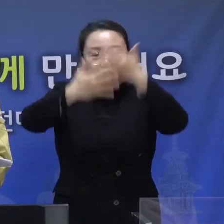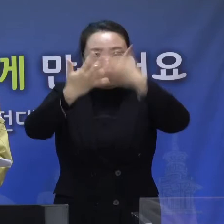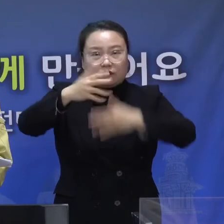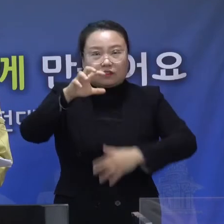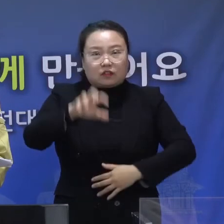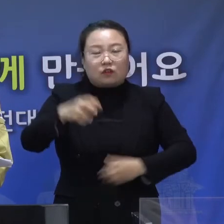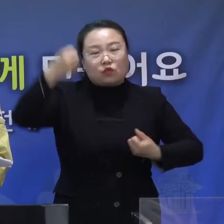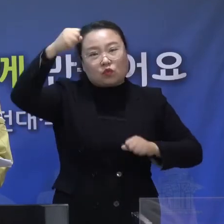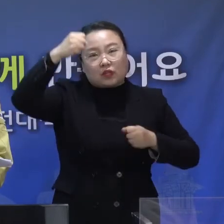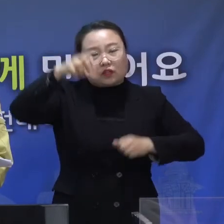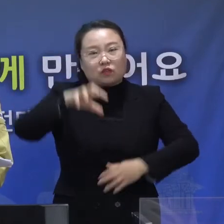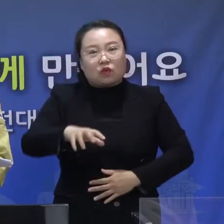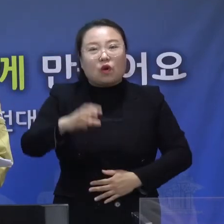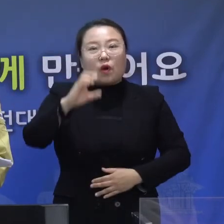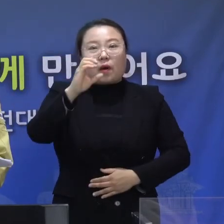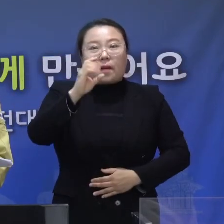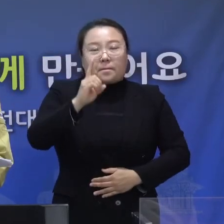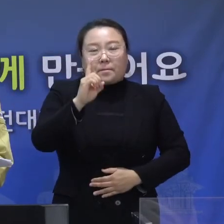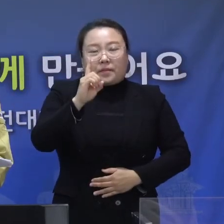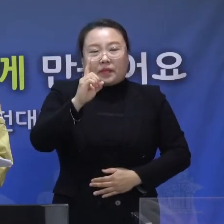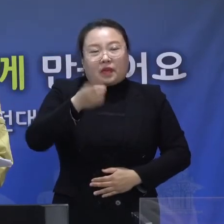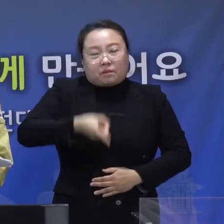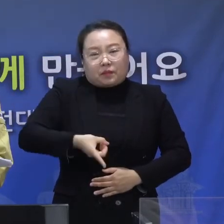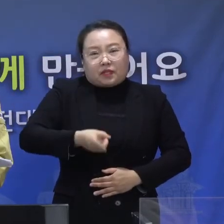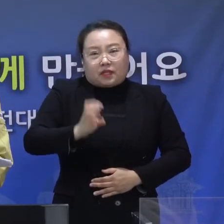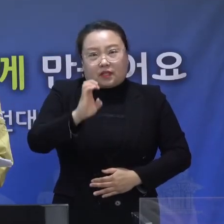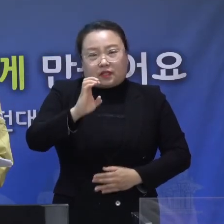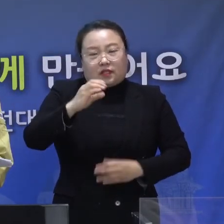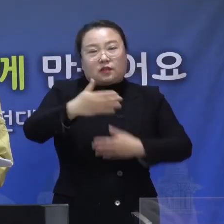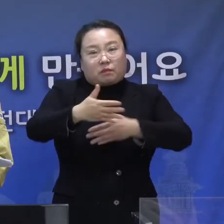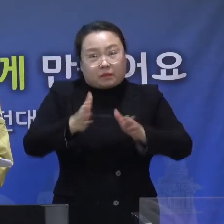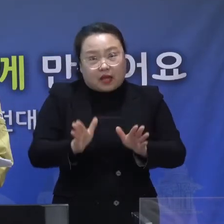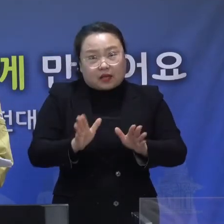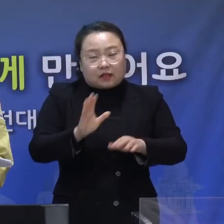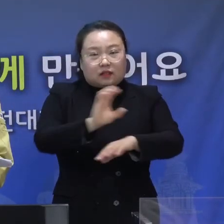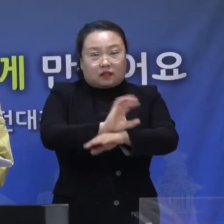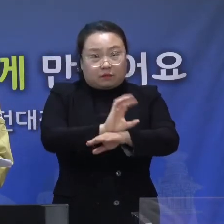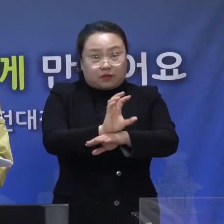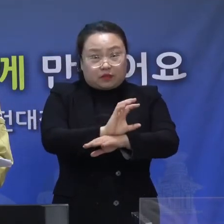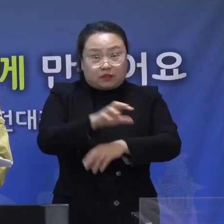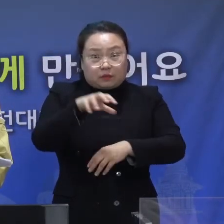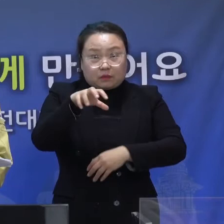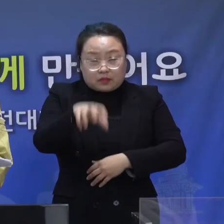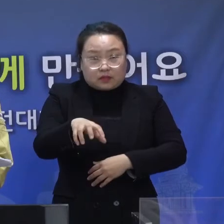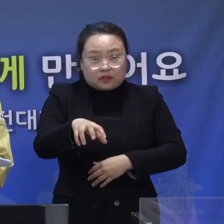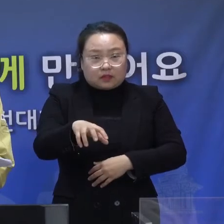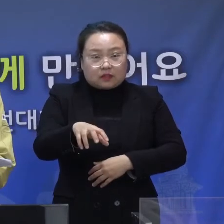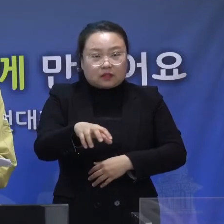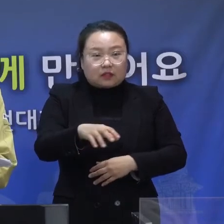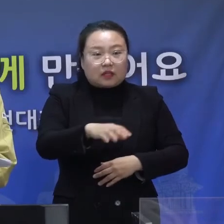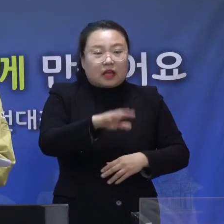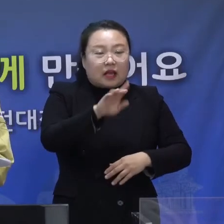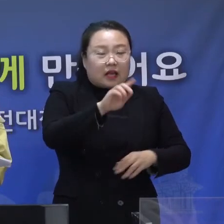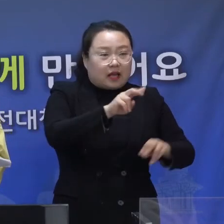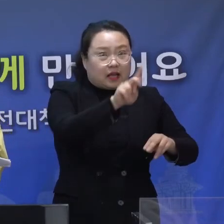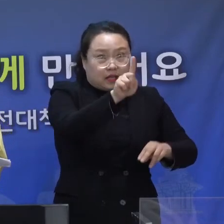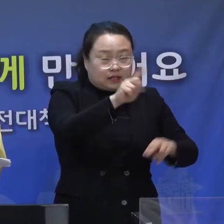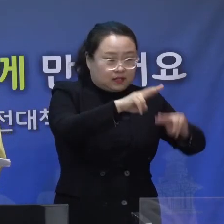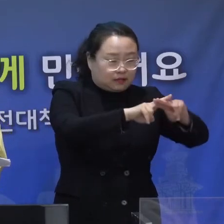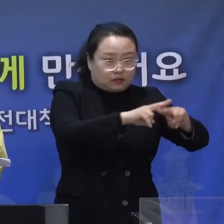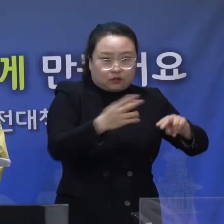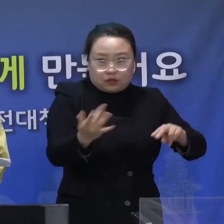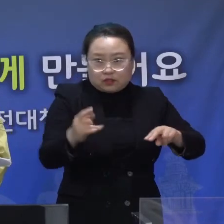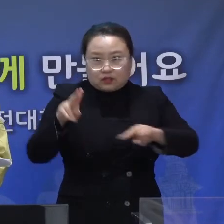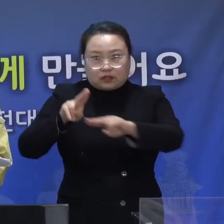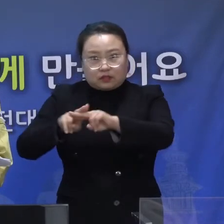공연장, PC방, 독서실은 다른 일행과 띄어안기를 해야 합니다. 둘째,